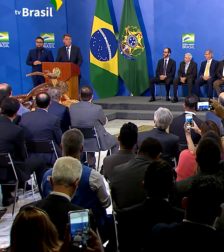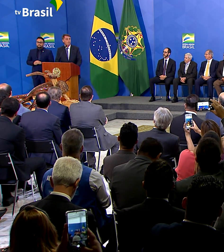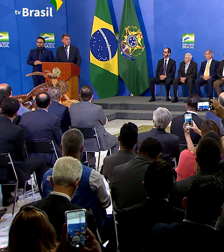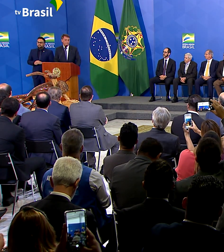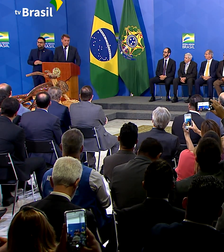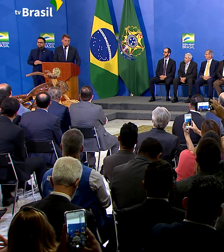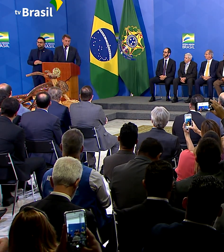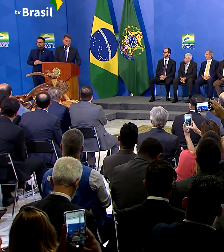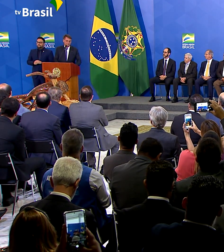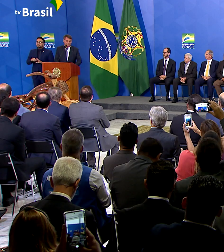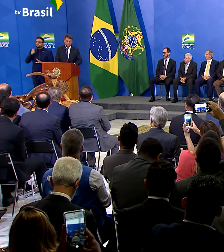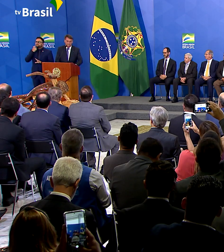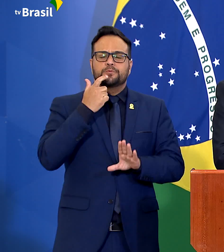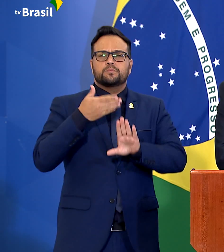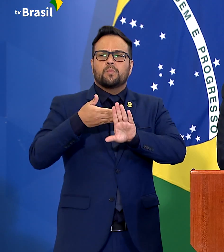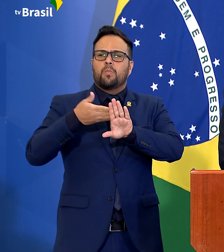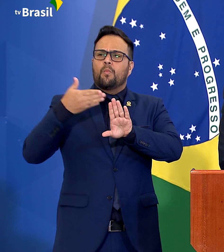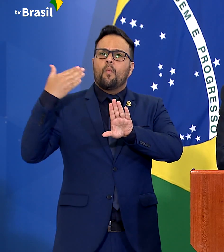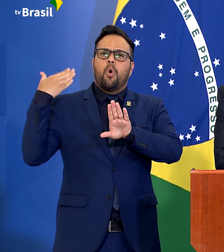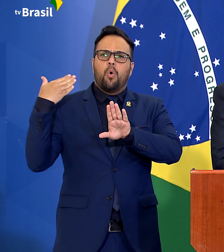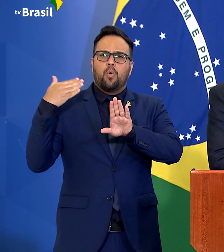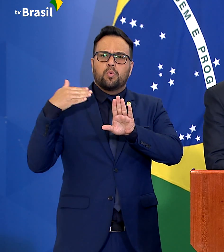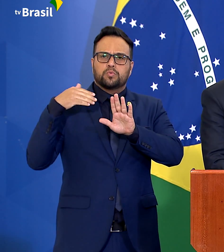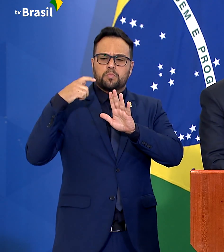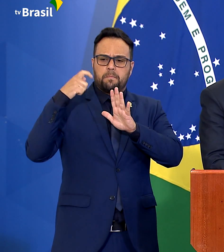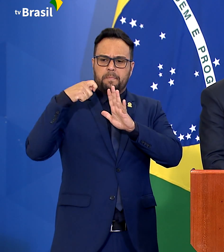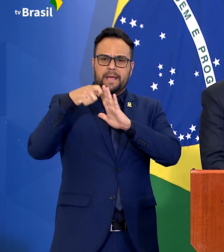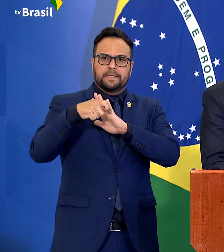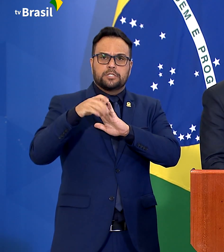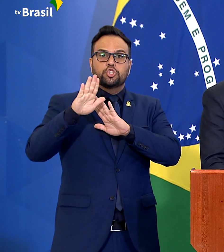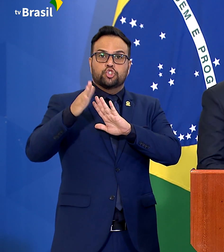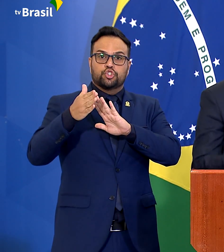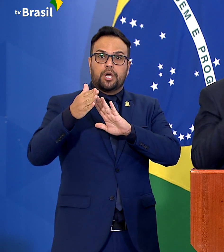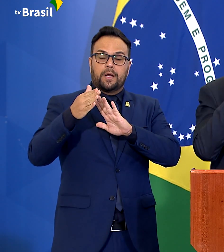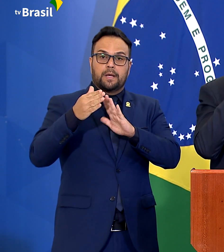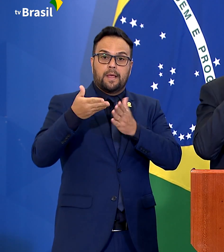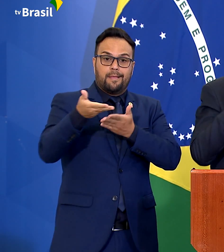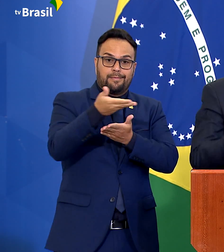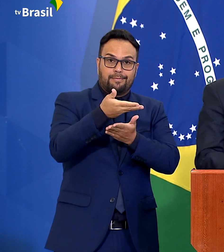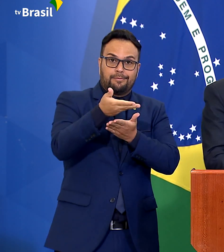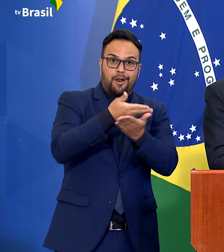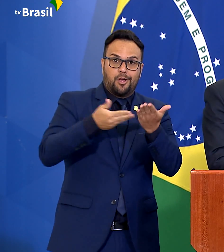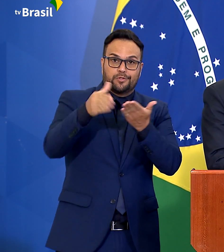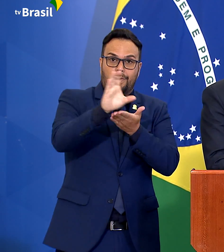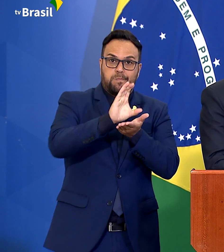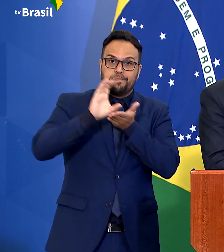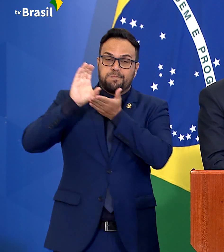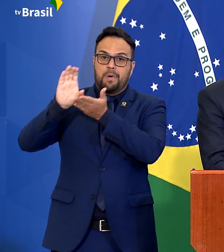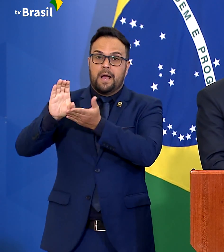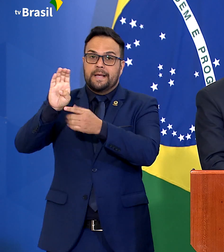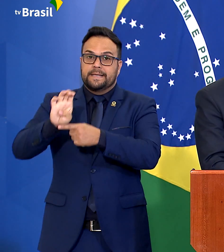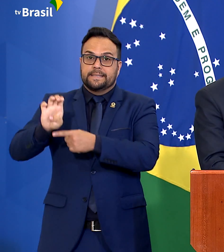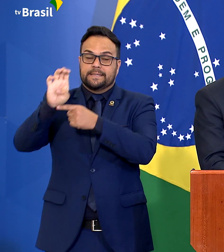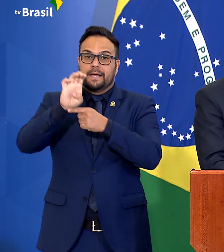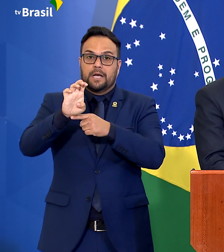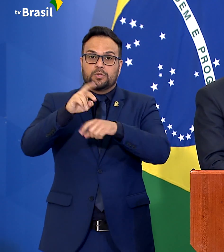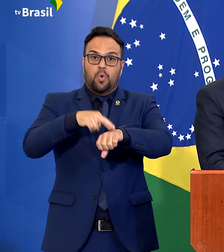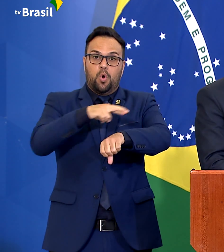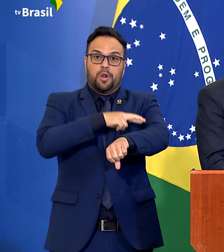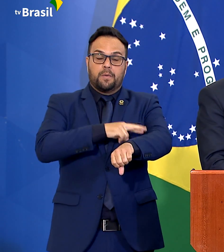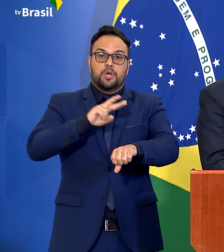Há poucos meses, transferimos para o Estado de Roraima 2,7 milhões